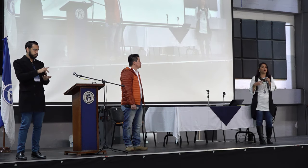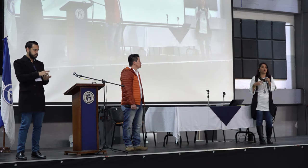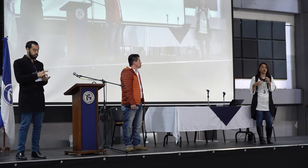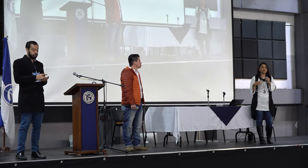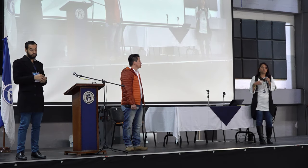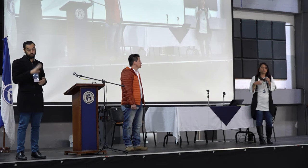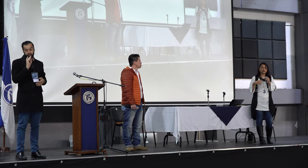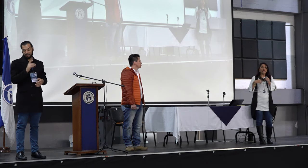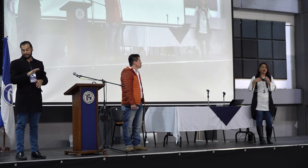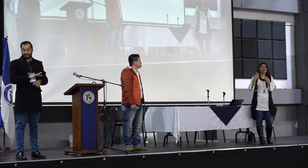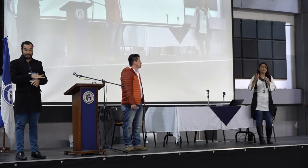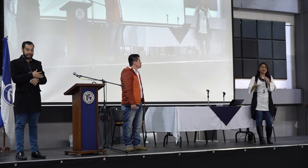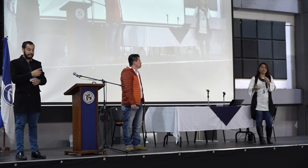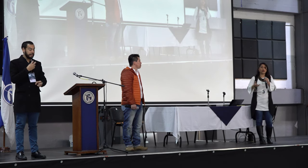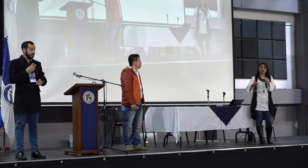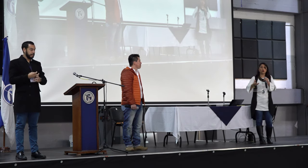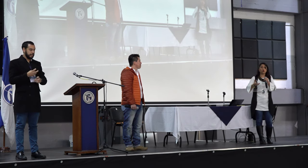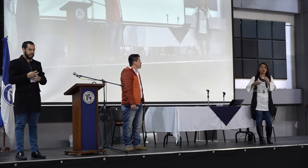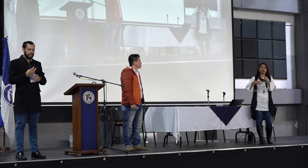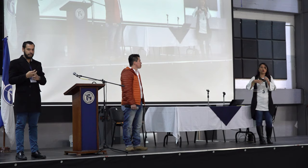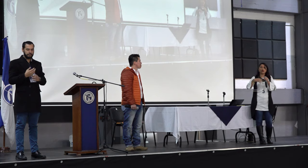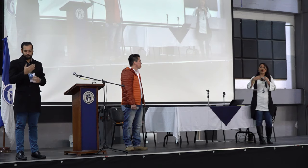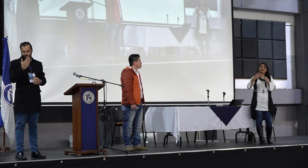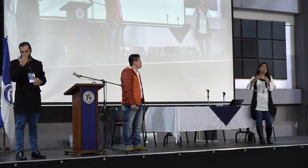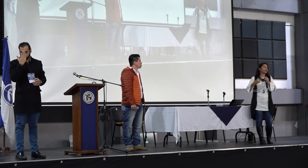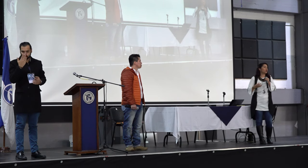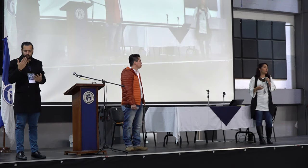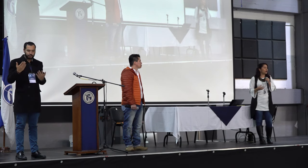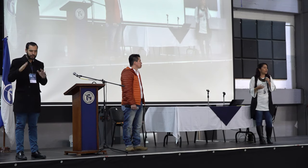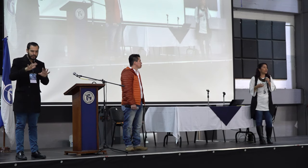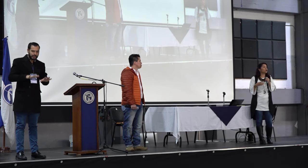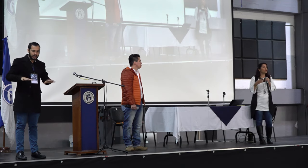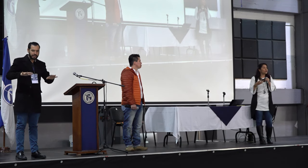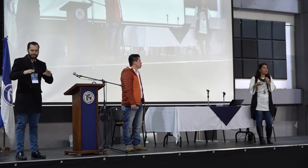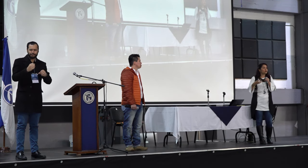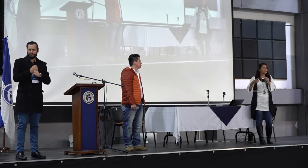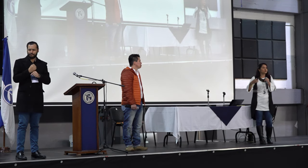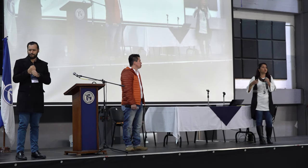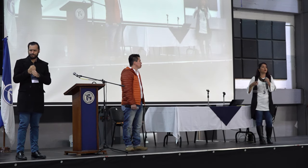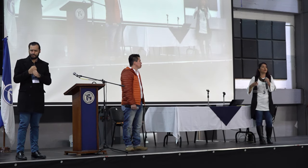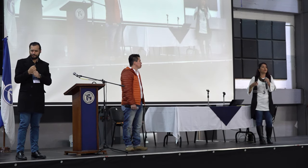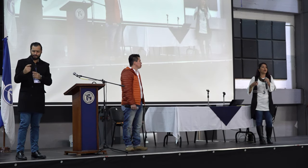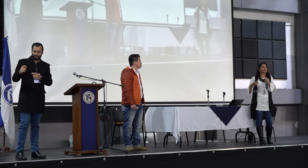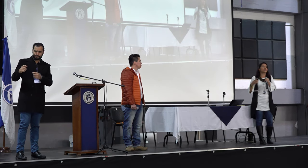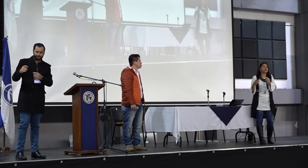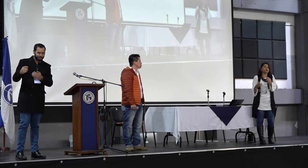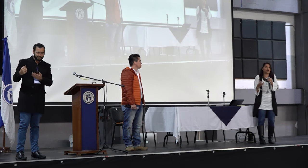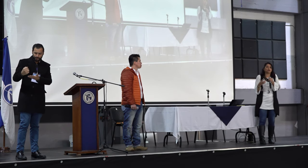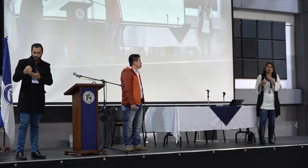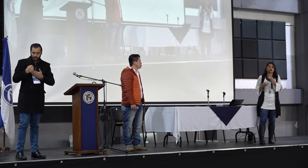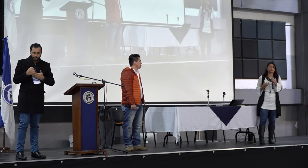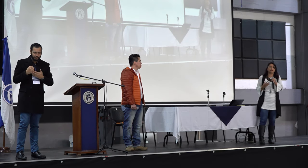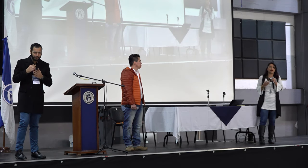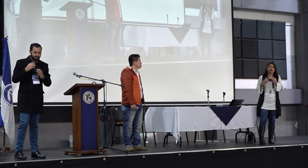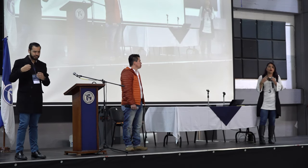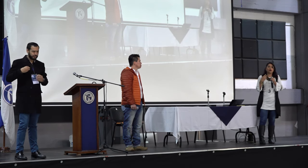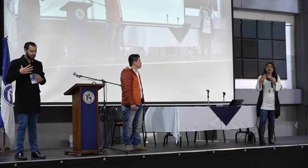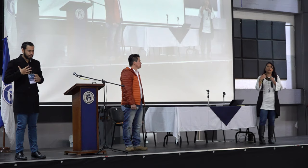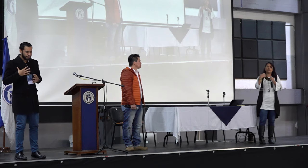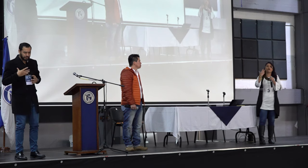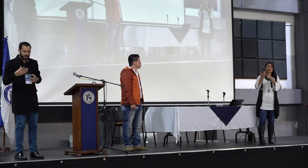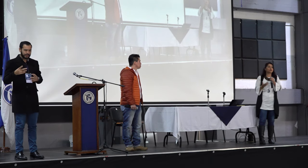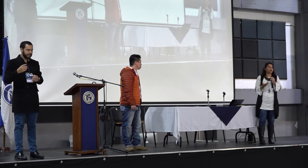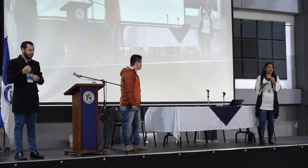complejo enfrentarse a un escenario laboral que no brinda unas posibilidades relacionadas con nuestra